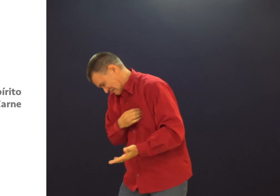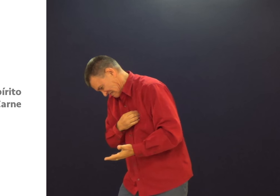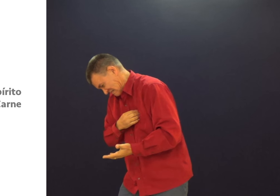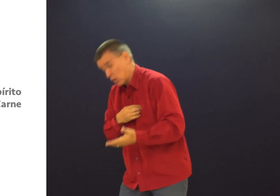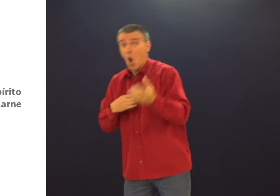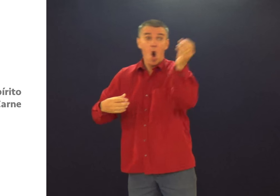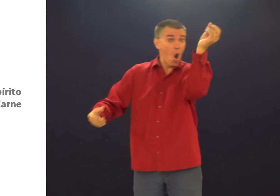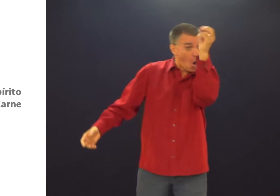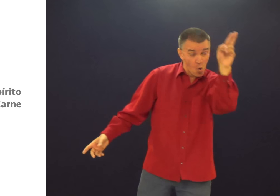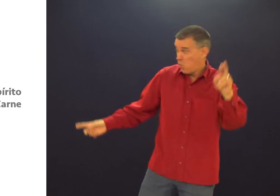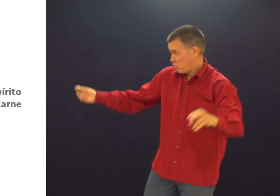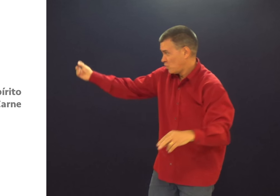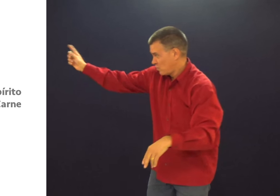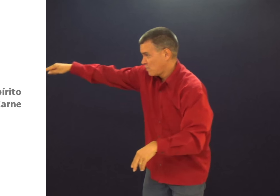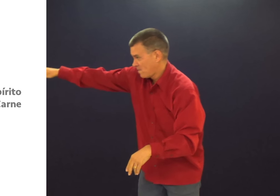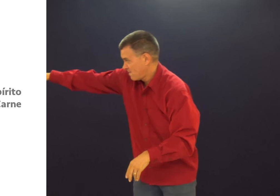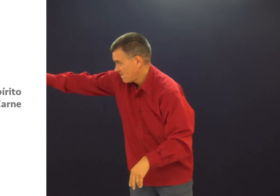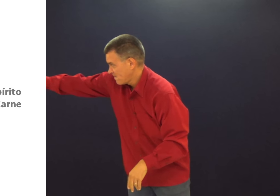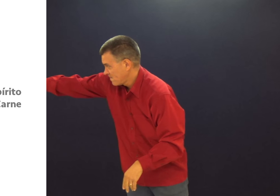Aí você se arrepende, porque sabe o você pecou?